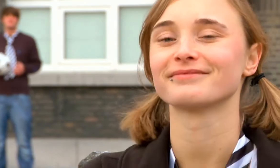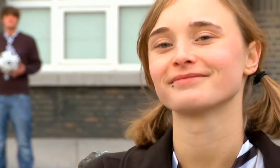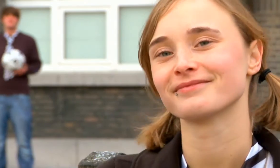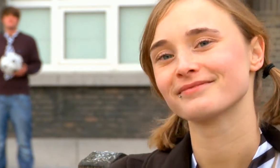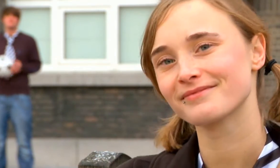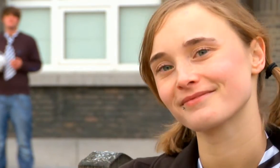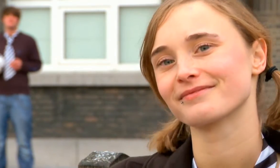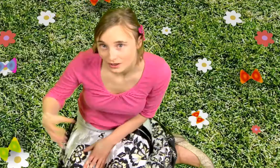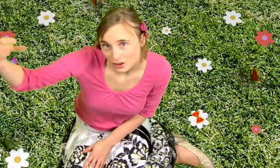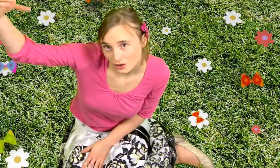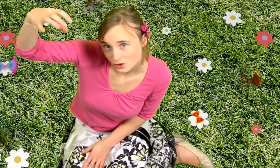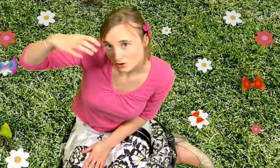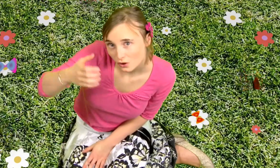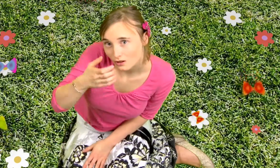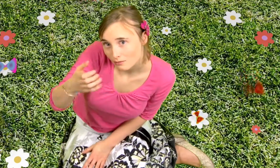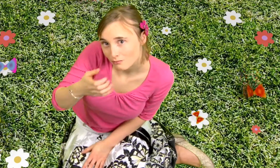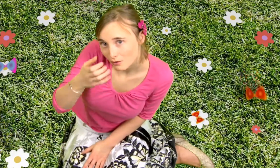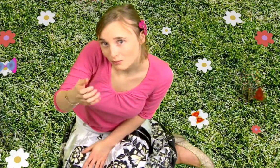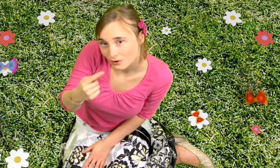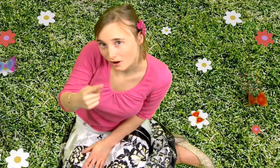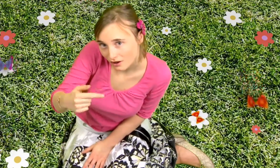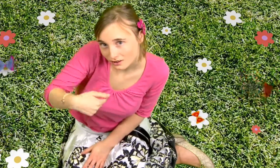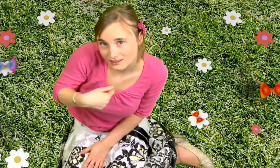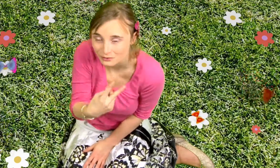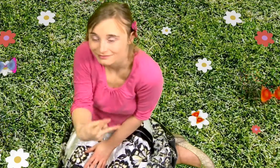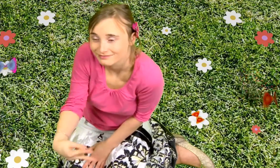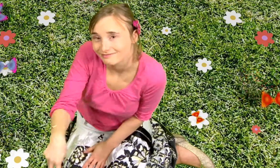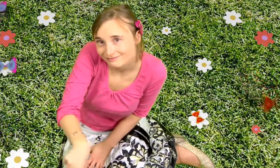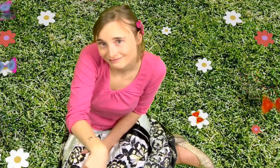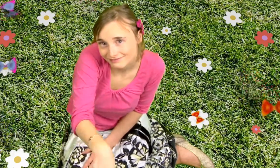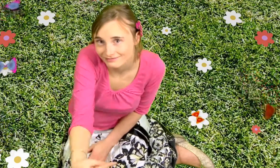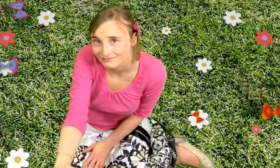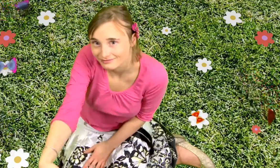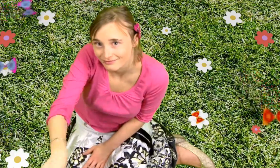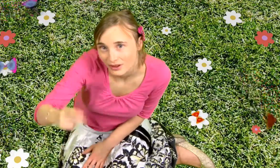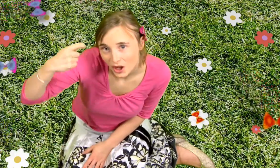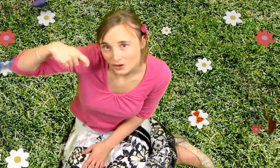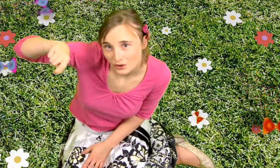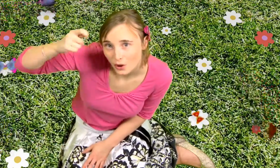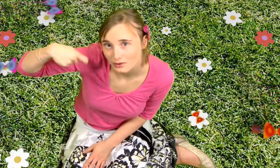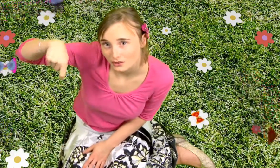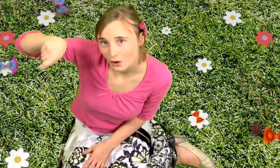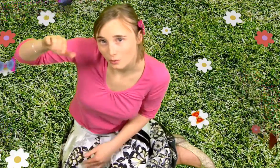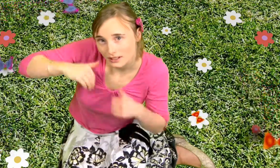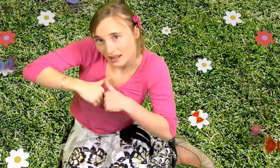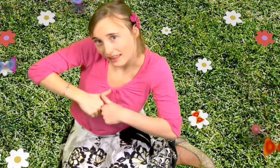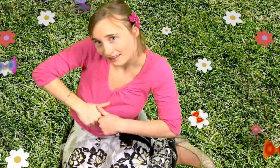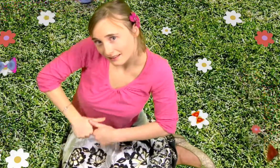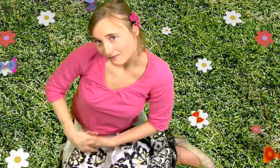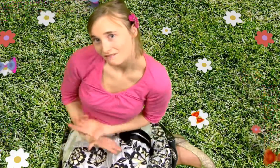Tobi Tobi Ik ga zweven door de zon en door de bloemen die ik ruik Tobi Tobi, ik voel